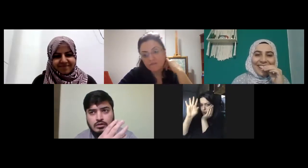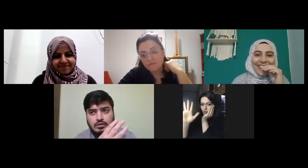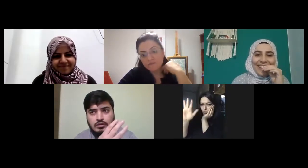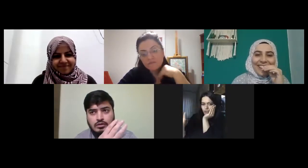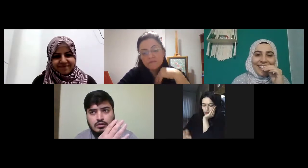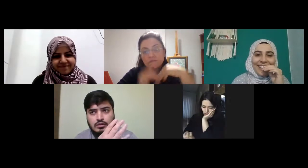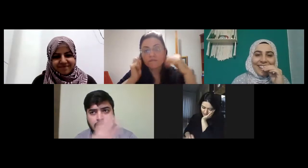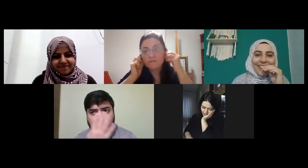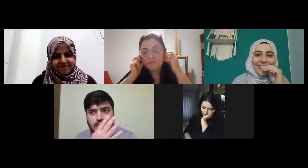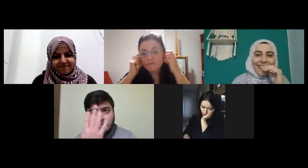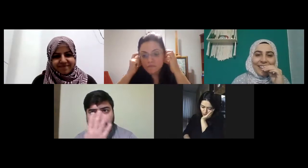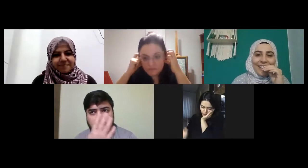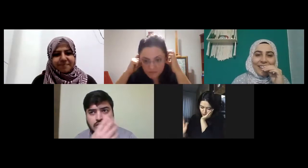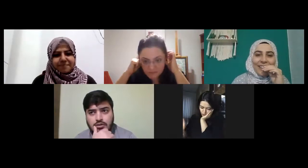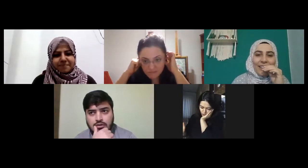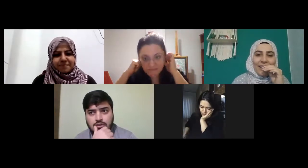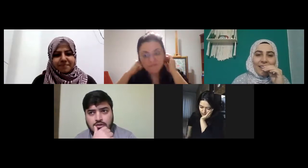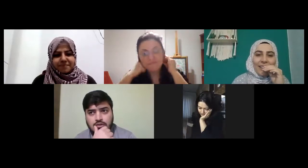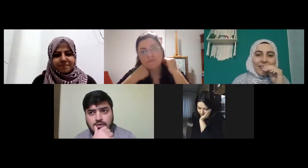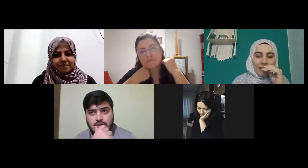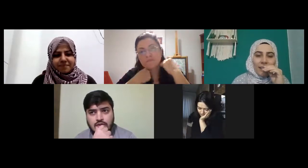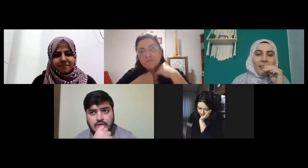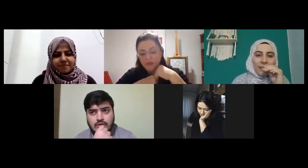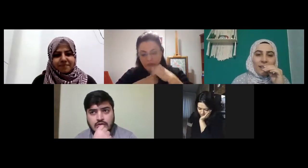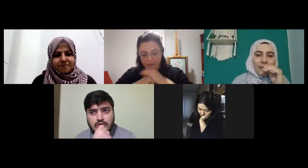dört yüz beş yüz diye örnek olsun diye söyledim